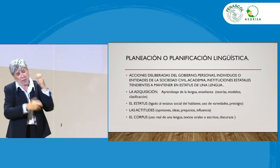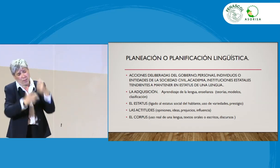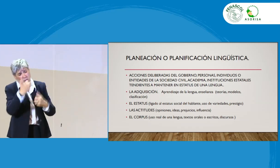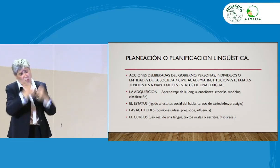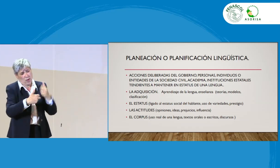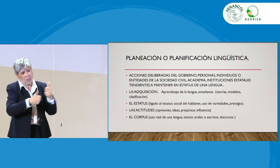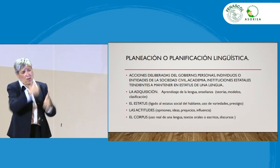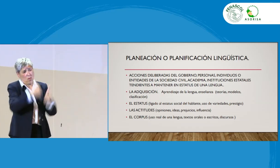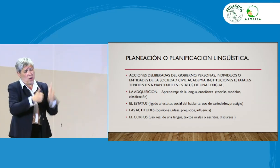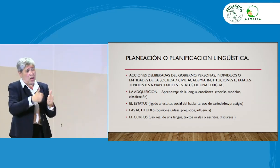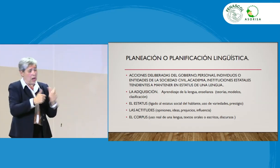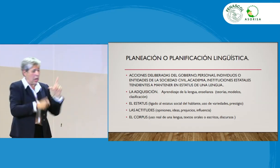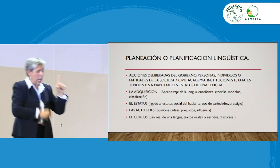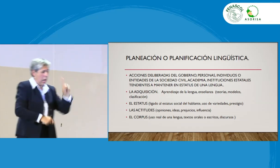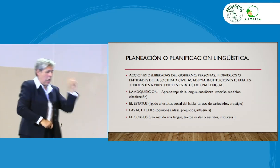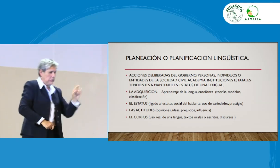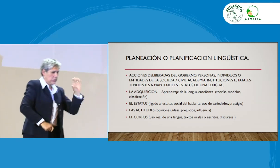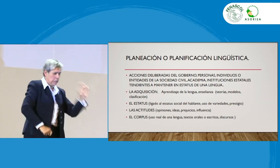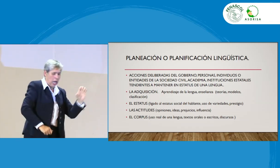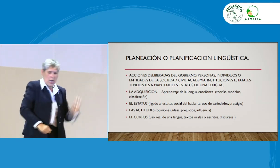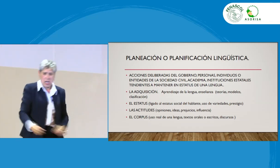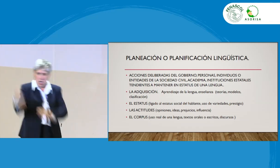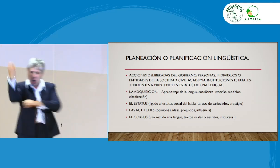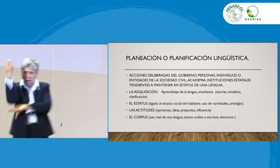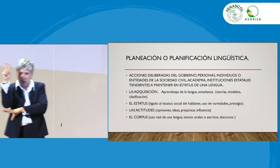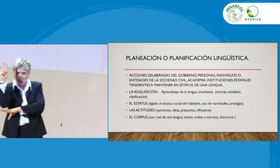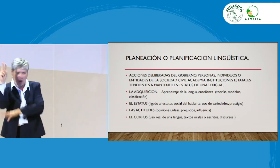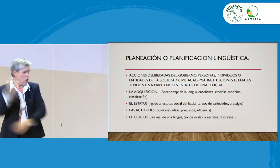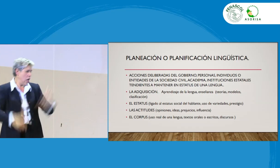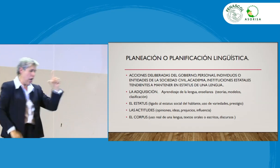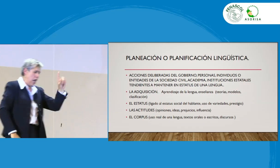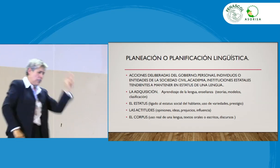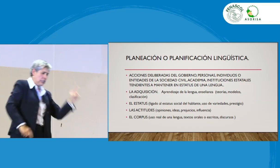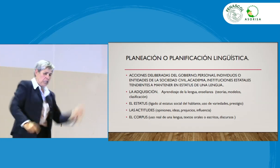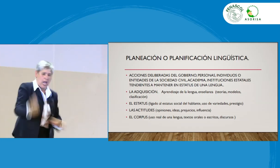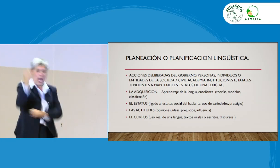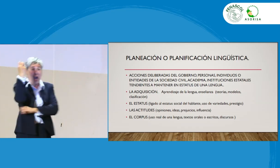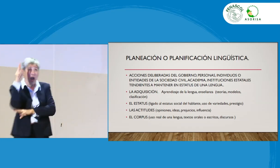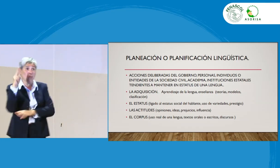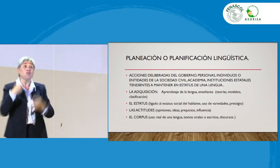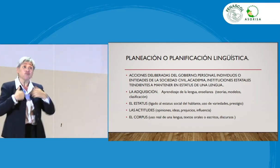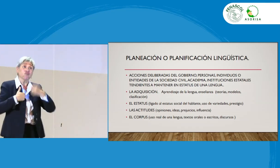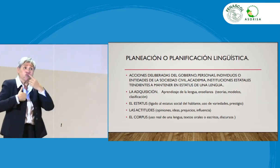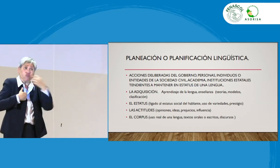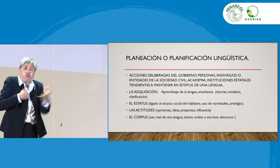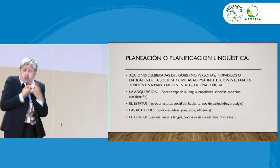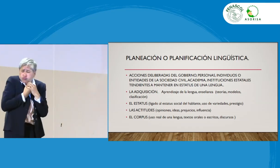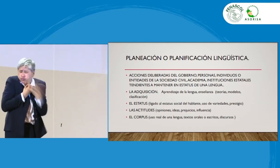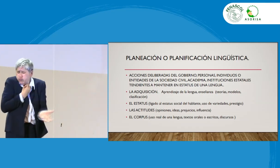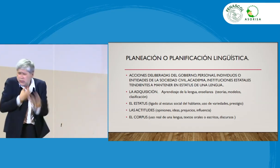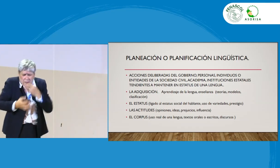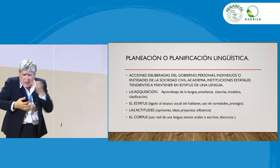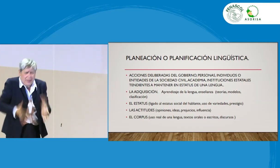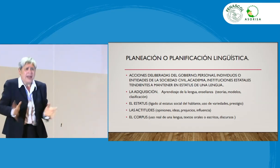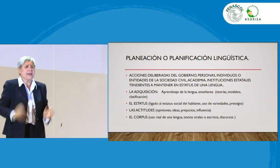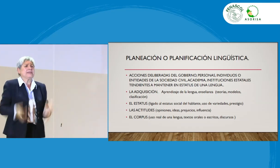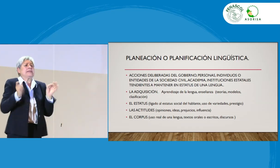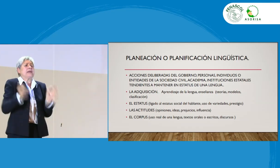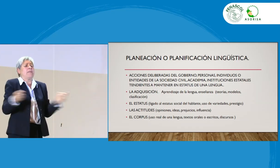pasa? Está la lengua de señas, LSC, árbol de vida, lengua de señas, LSC. Le estoy sincera y si diciéndole la verdad, hay una pelea,